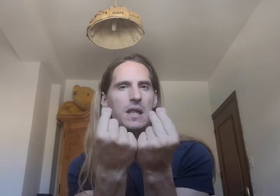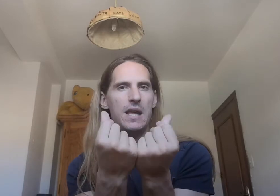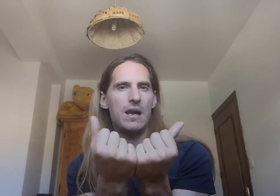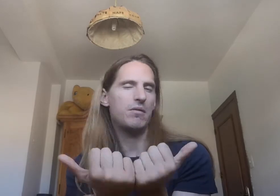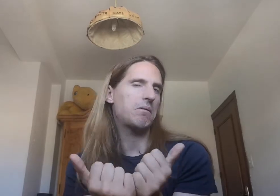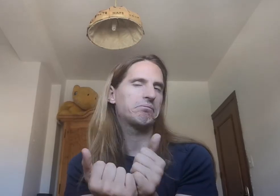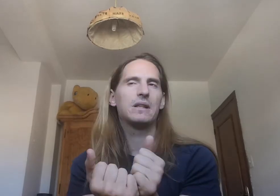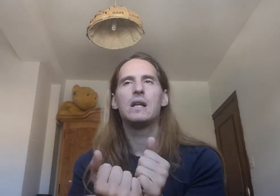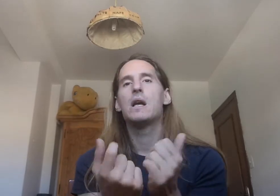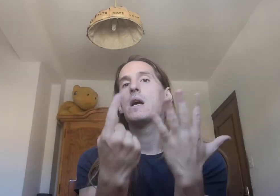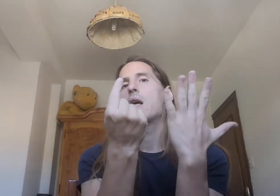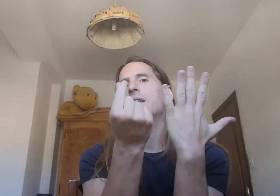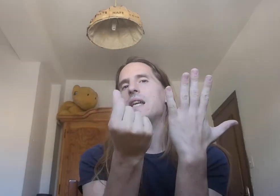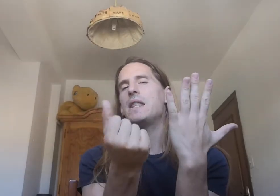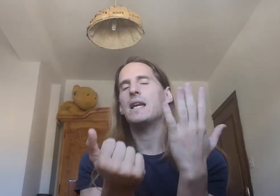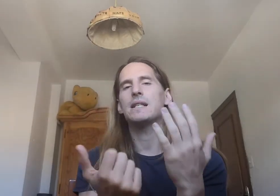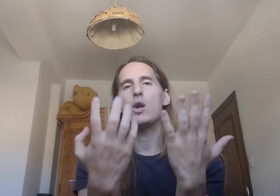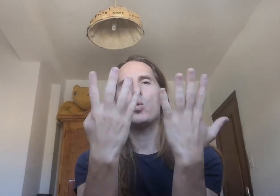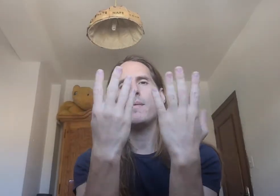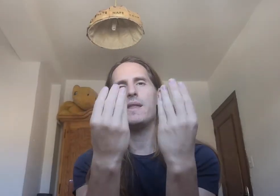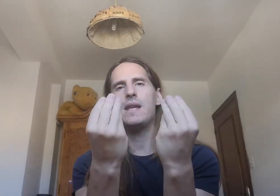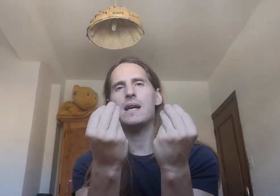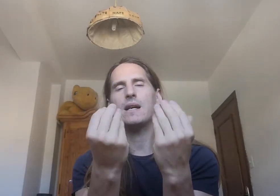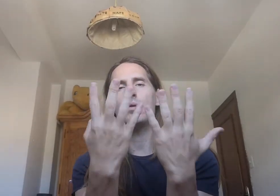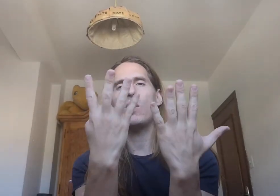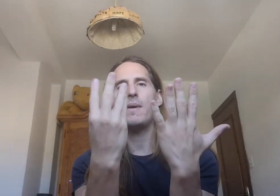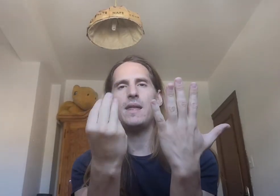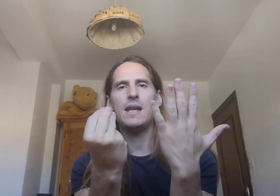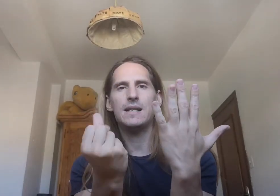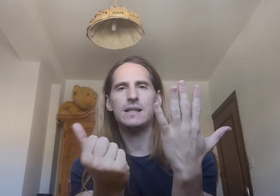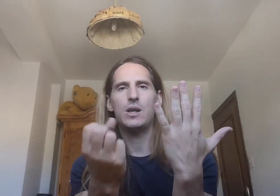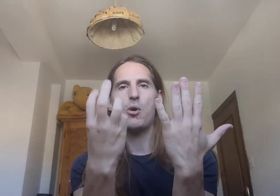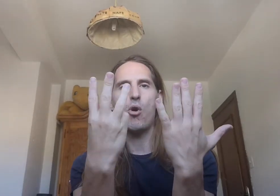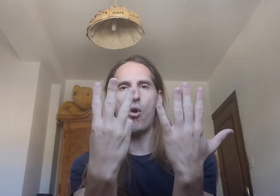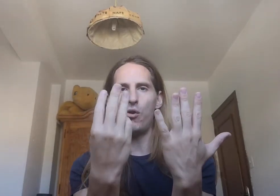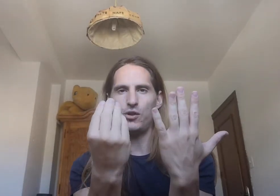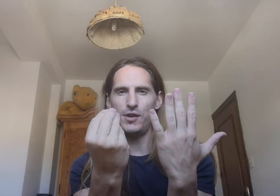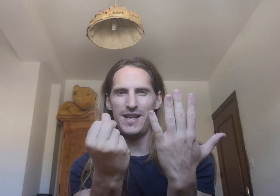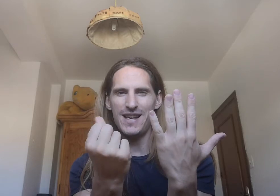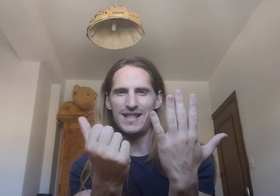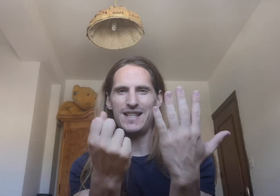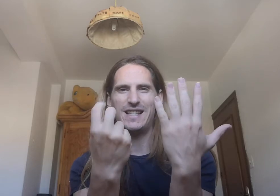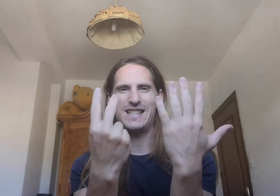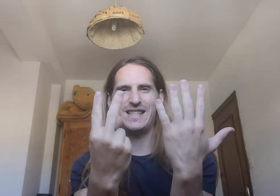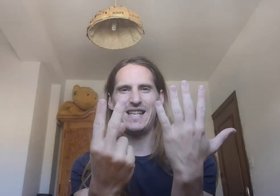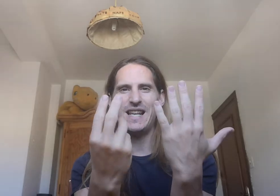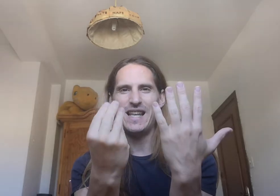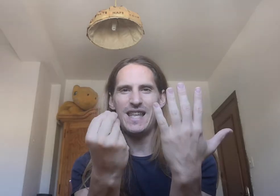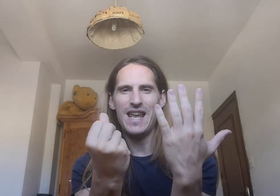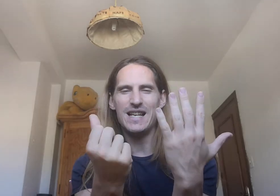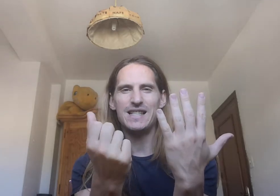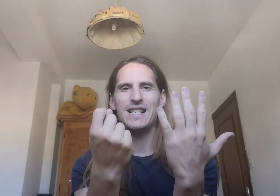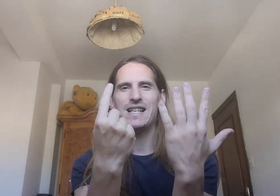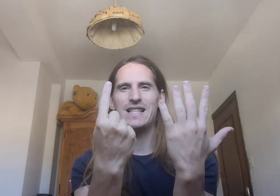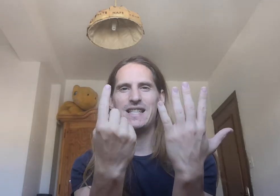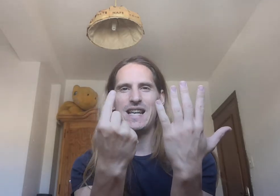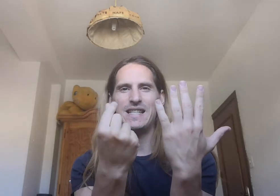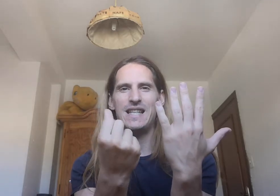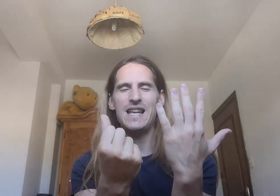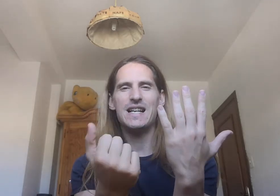días nueve días nueve días ocho días siete días seis días